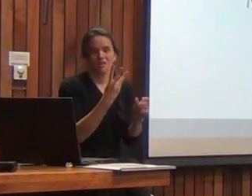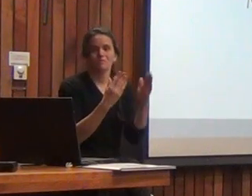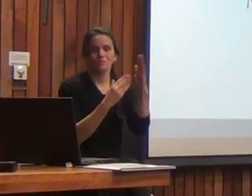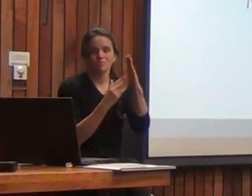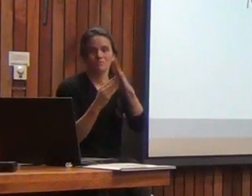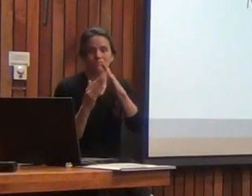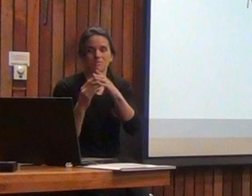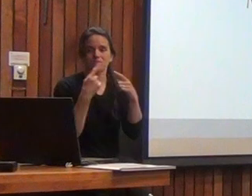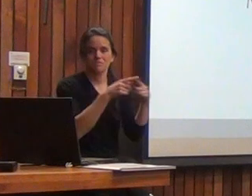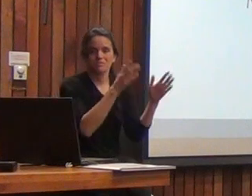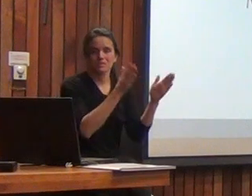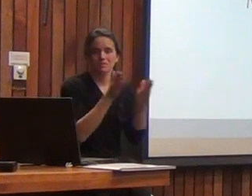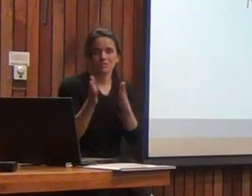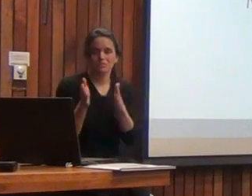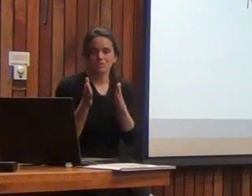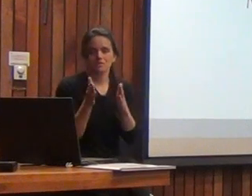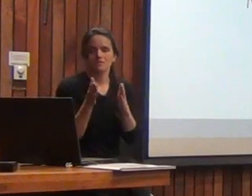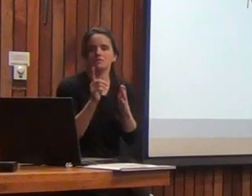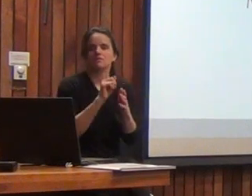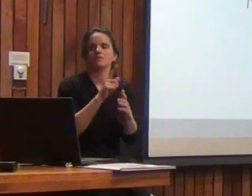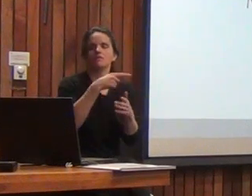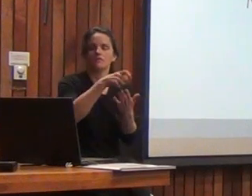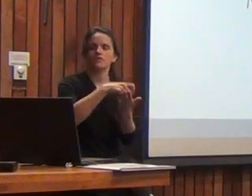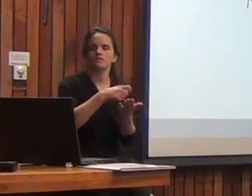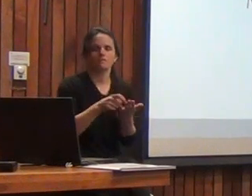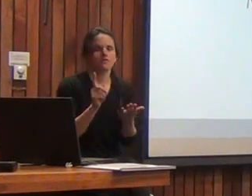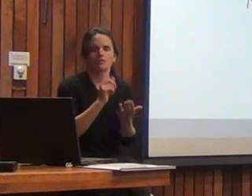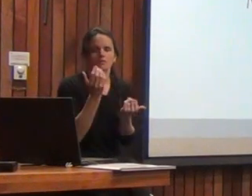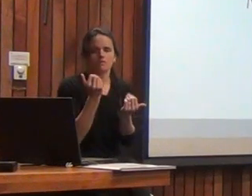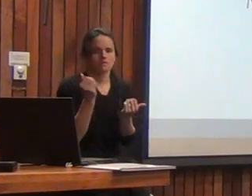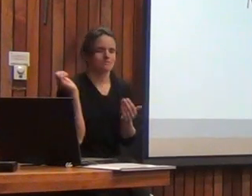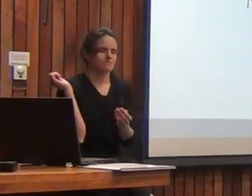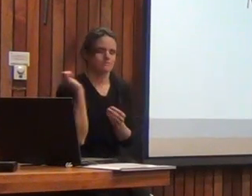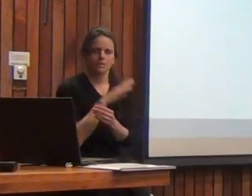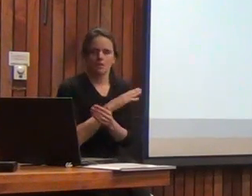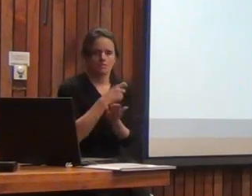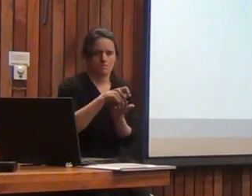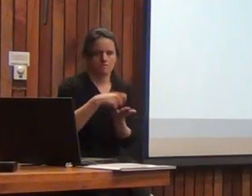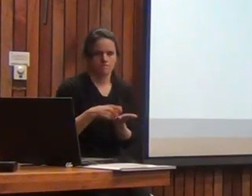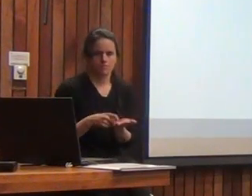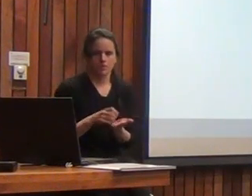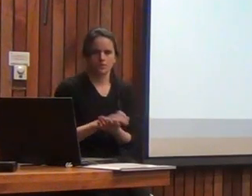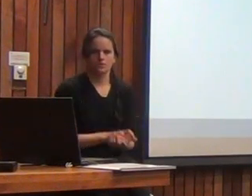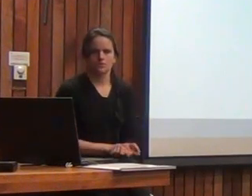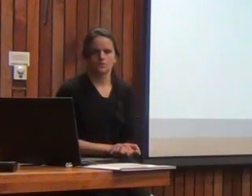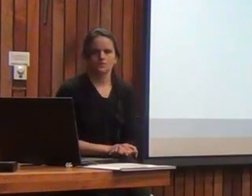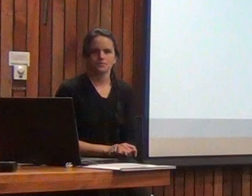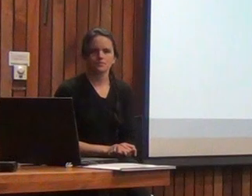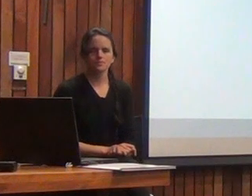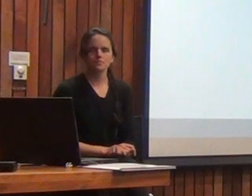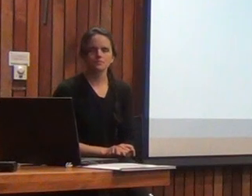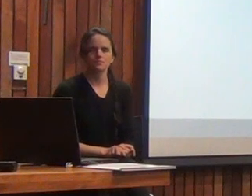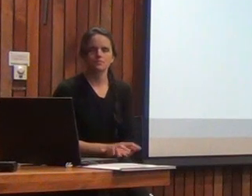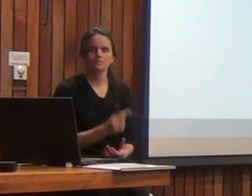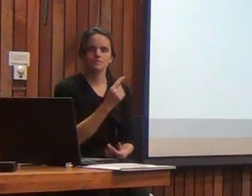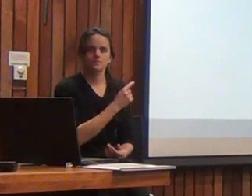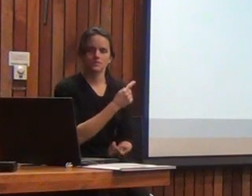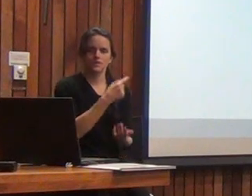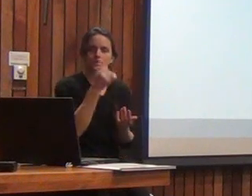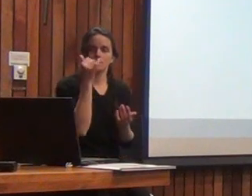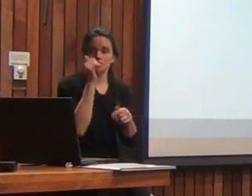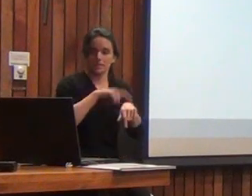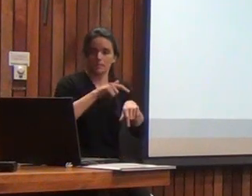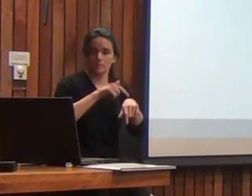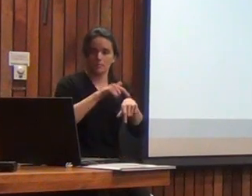instrumento con esta nueva versión probablemente eso ya no sea necesario fíjense que este menor tiempo de aplicación